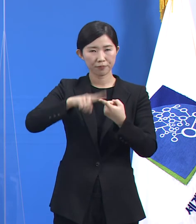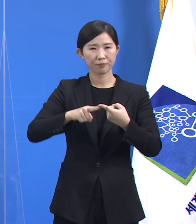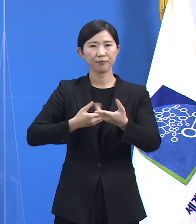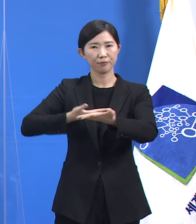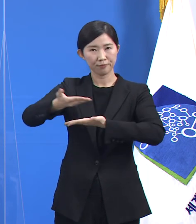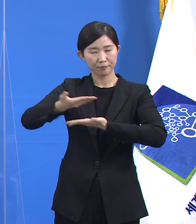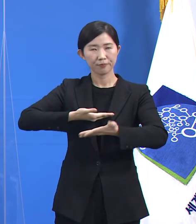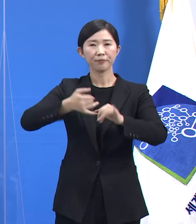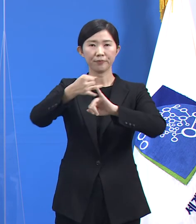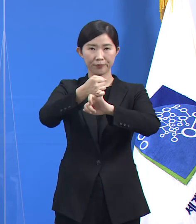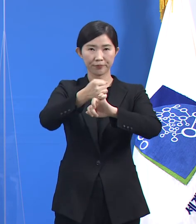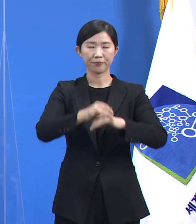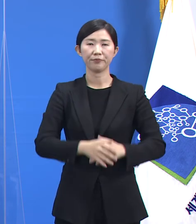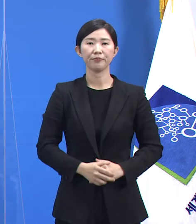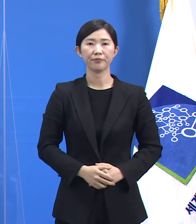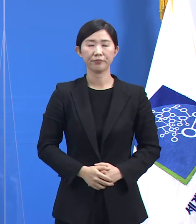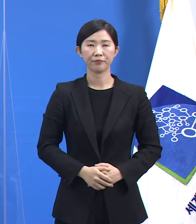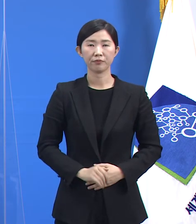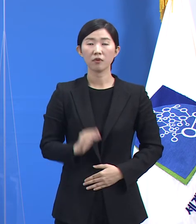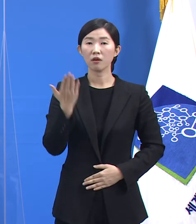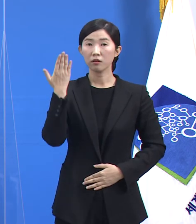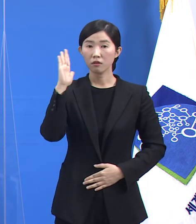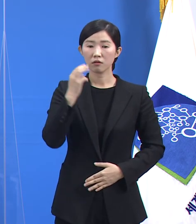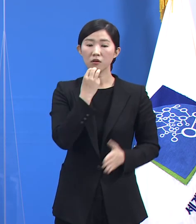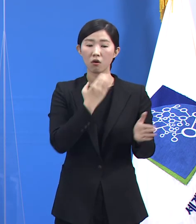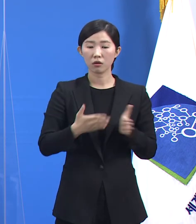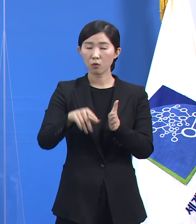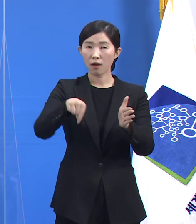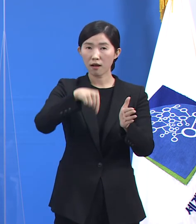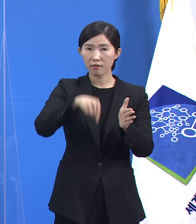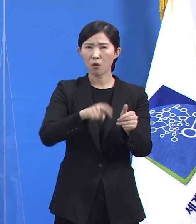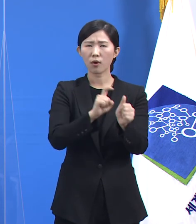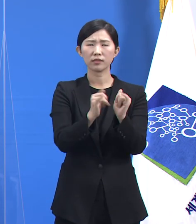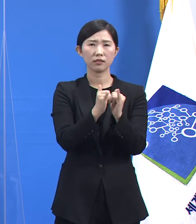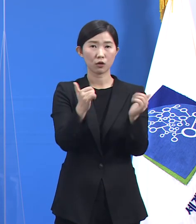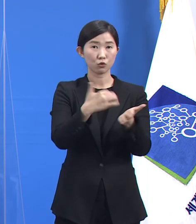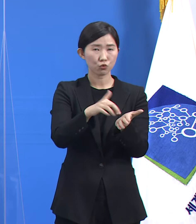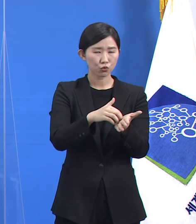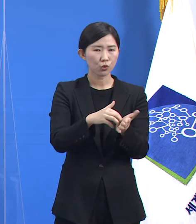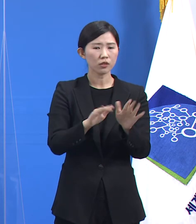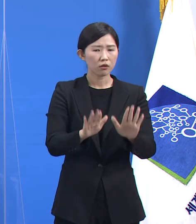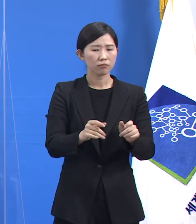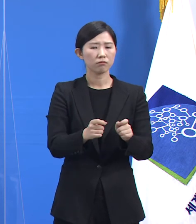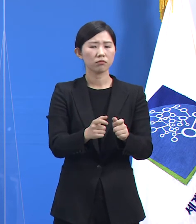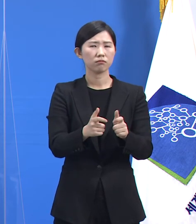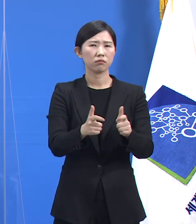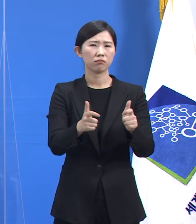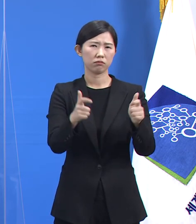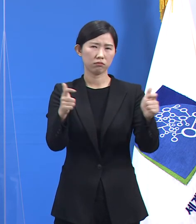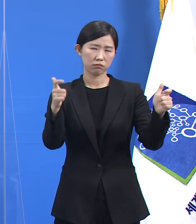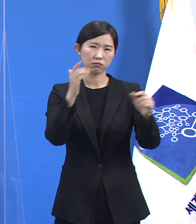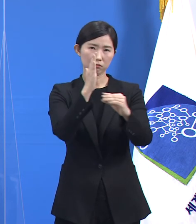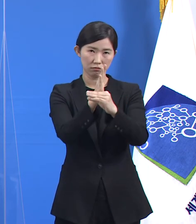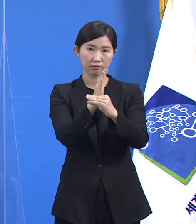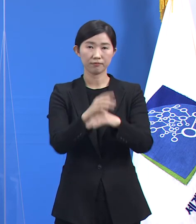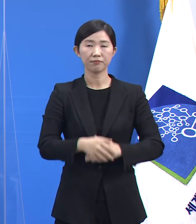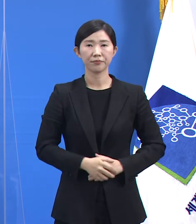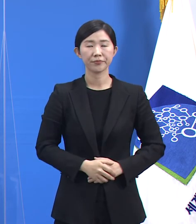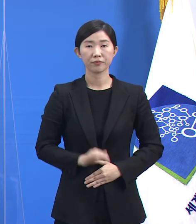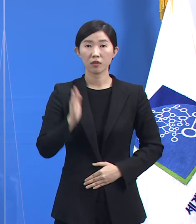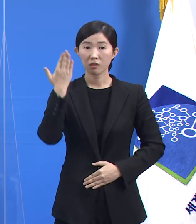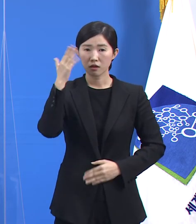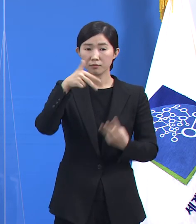최근 경기도의 확진자가 점진적이나 증가하는 추세입니다. 최근